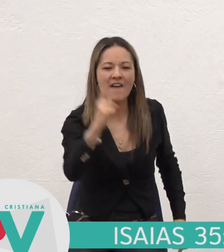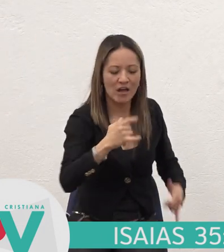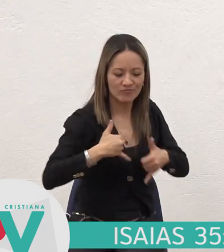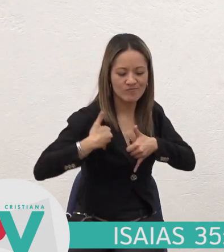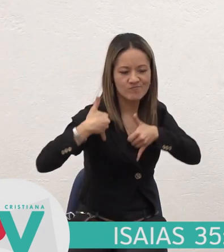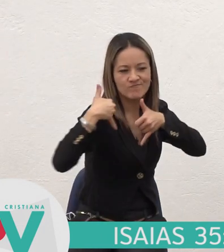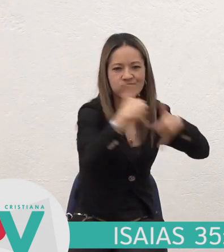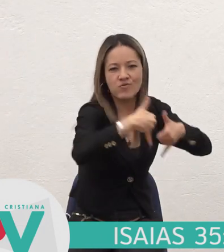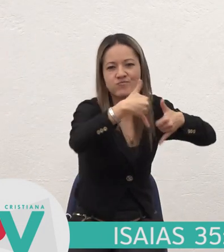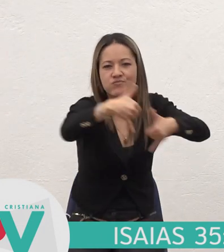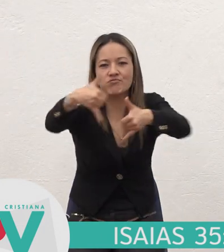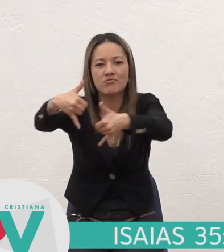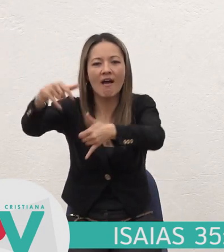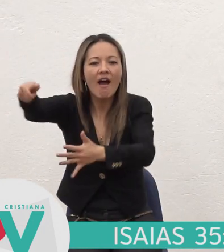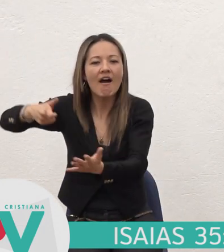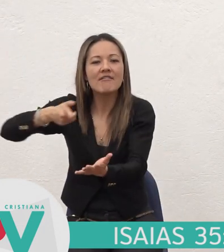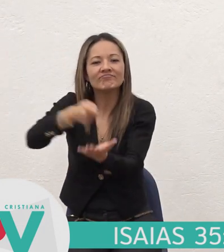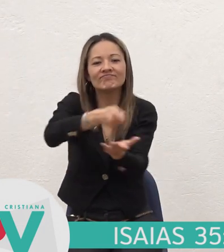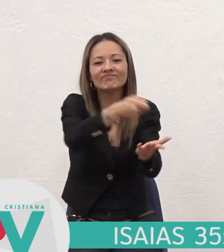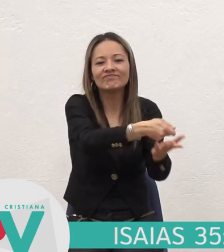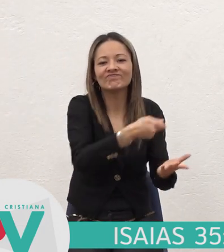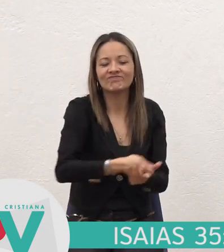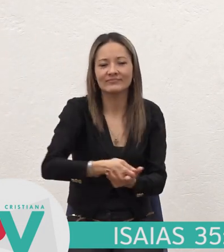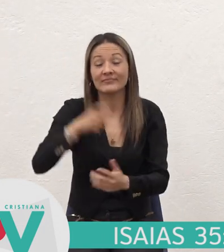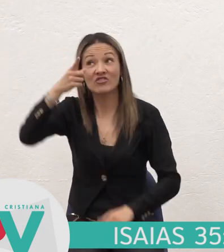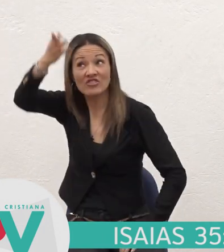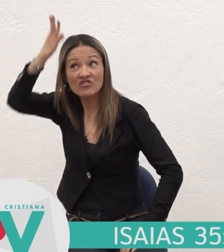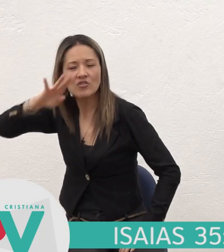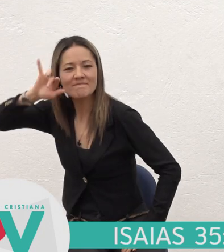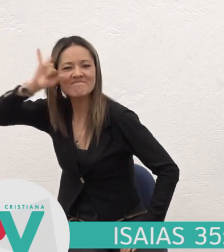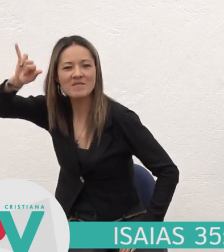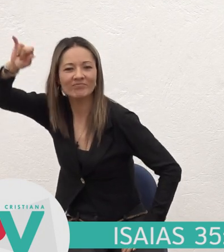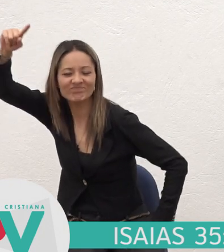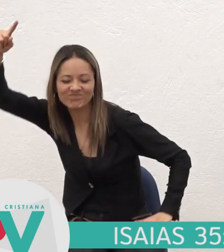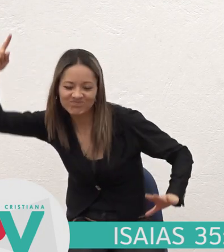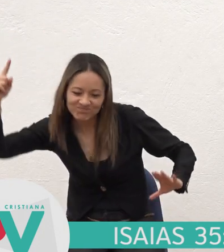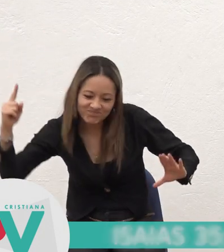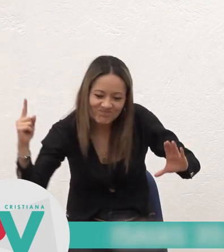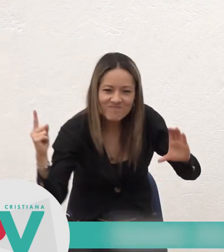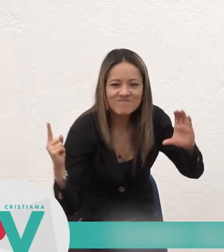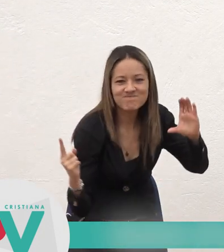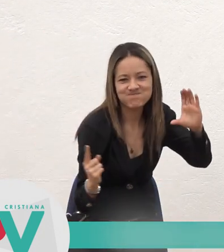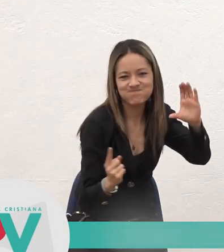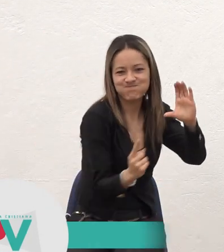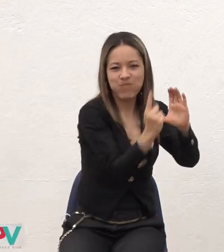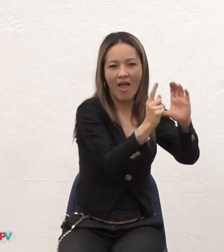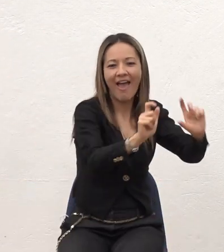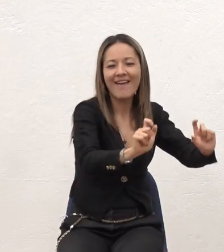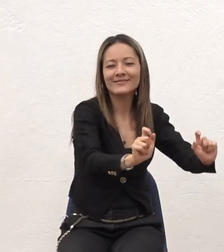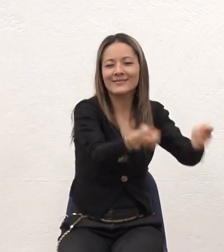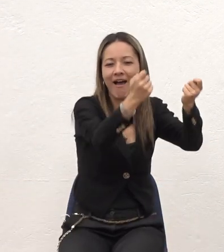Con pago Dios mismo Vendrá Y os salvará ¿Quién va a venir?